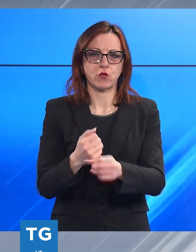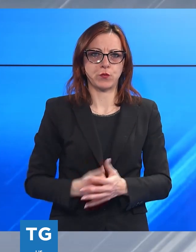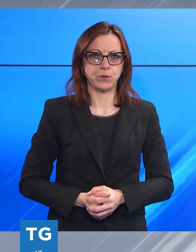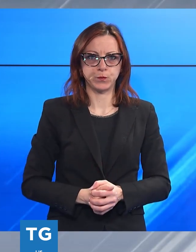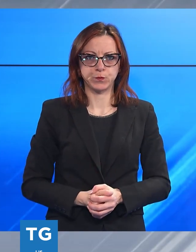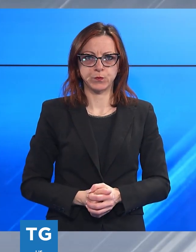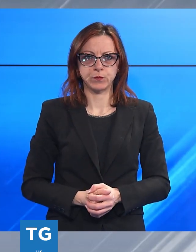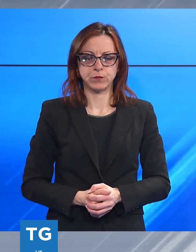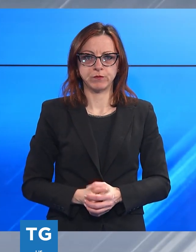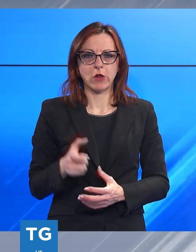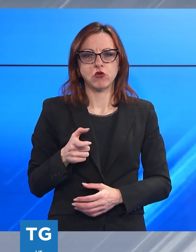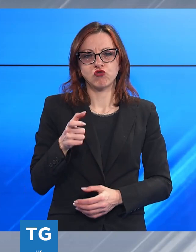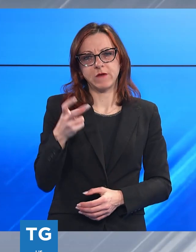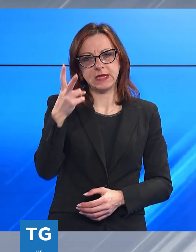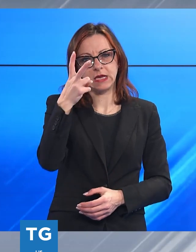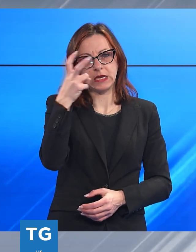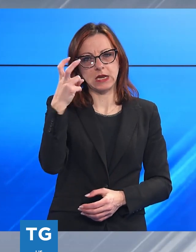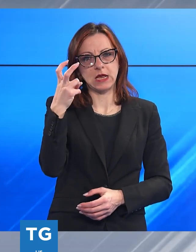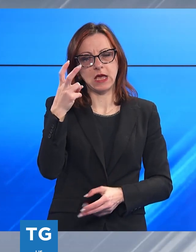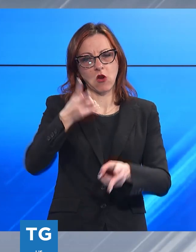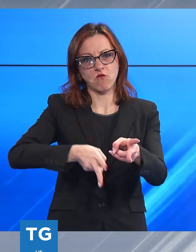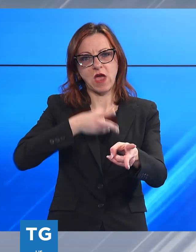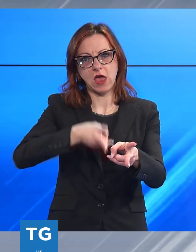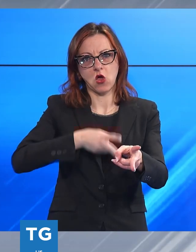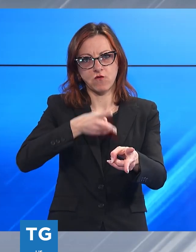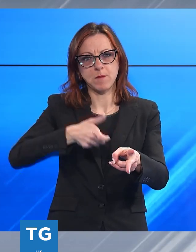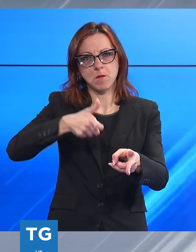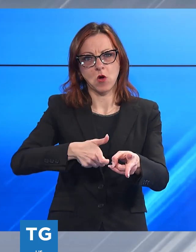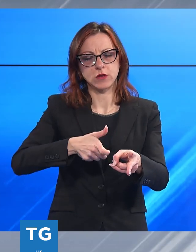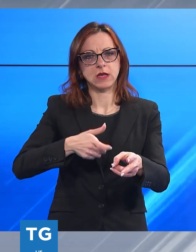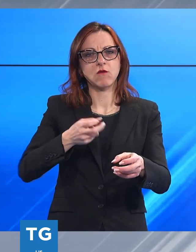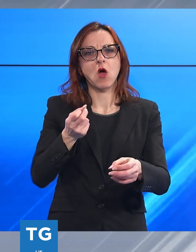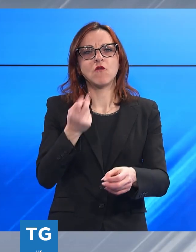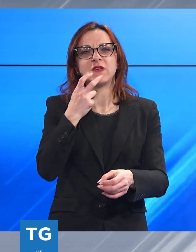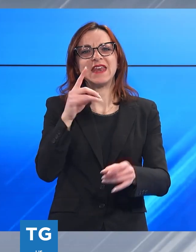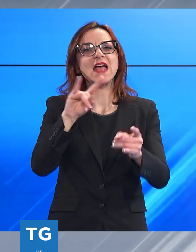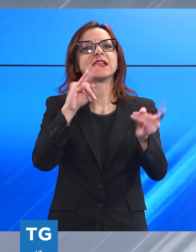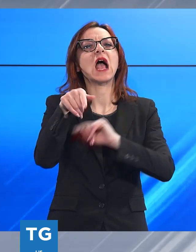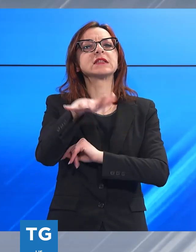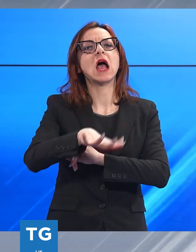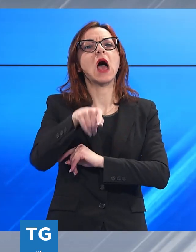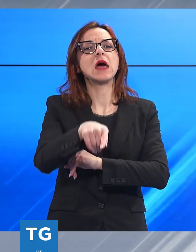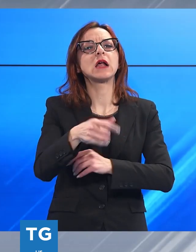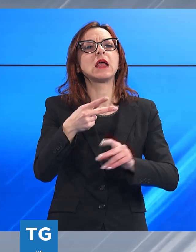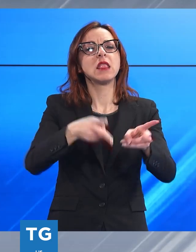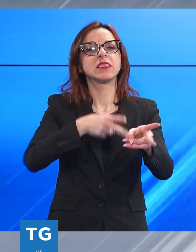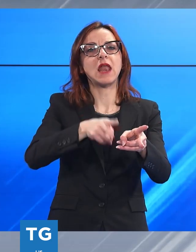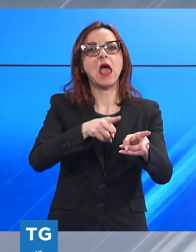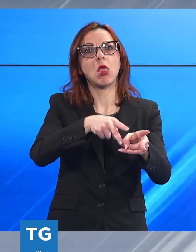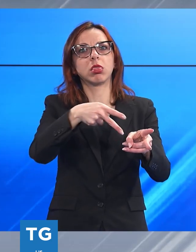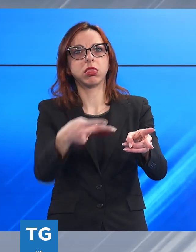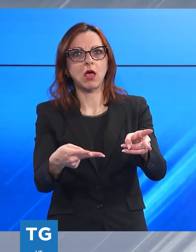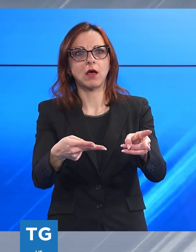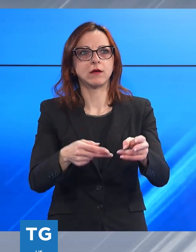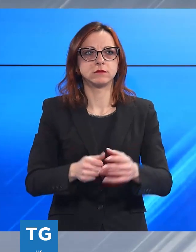del giovedì nero per il traffico ferroviario, un deragliamento a Firenze e Castello ha comportato il caos per tutta la linea.